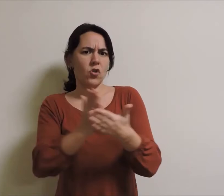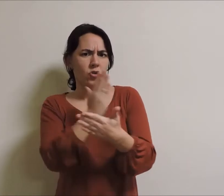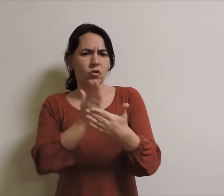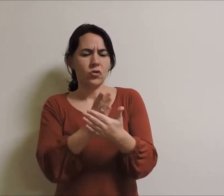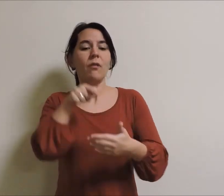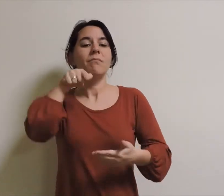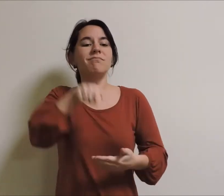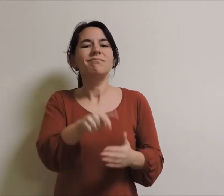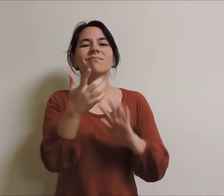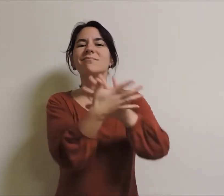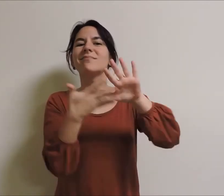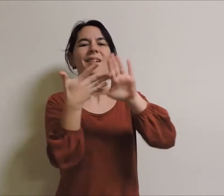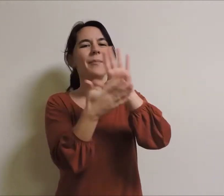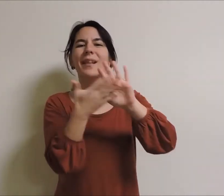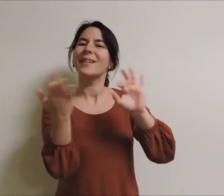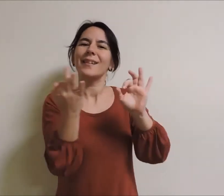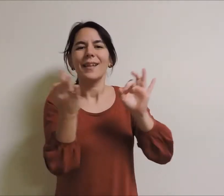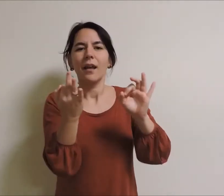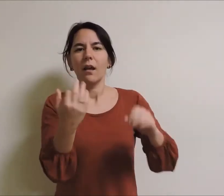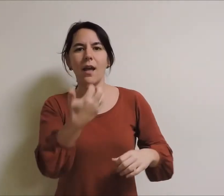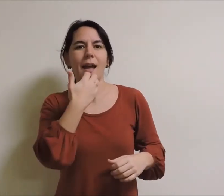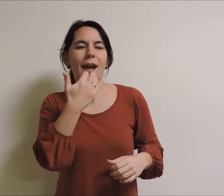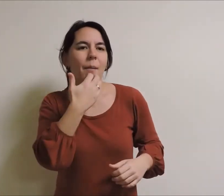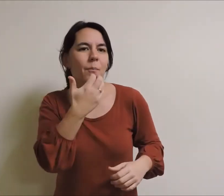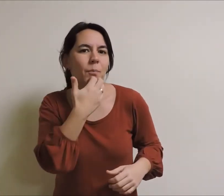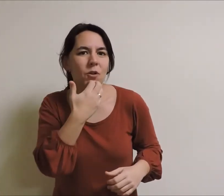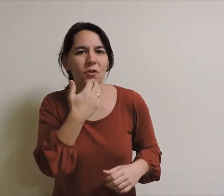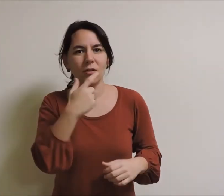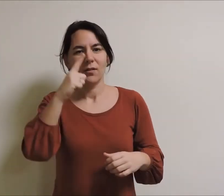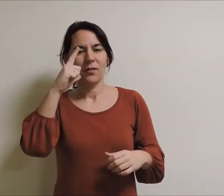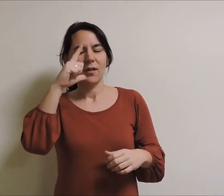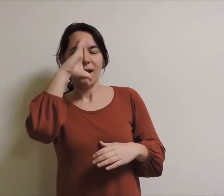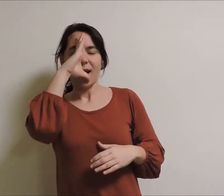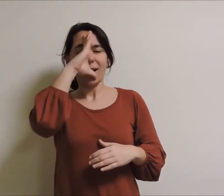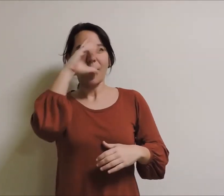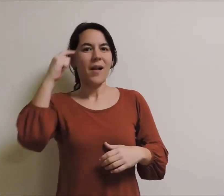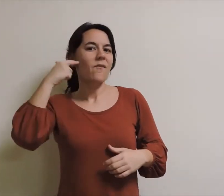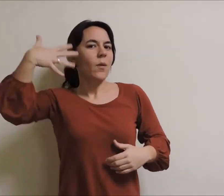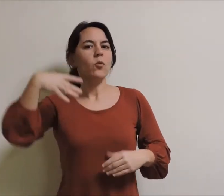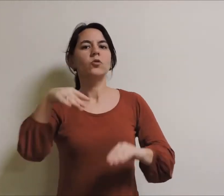personaxes como a cigarróns ou xenerais e xeneralas gaúlla.